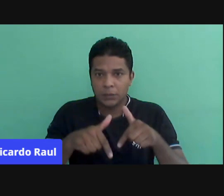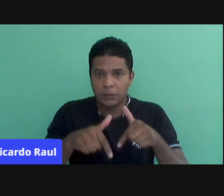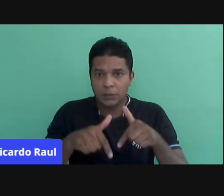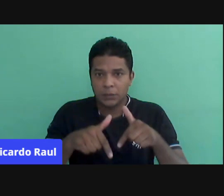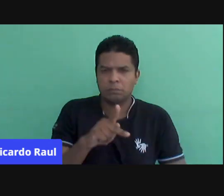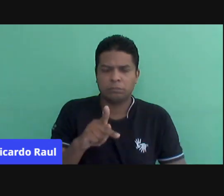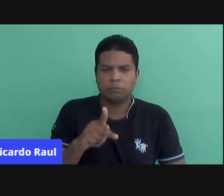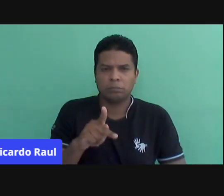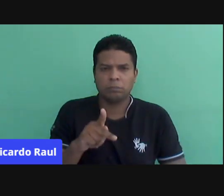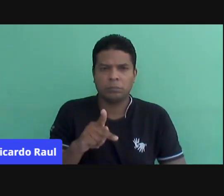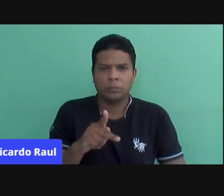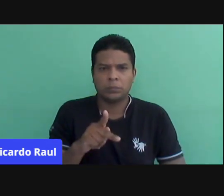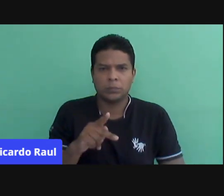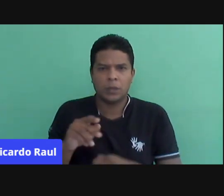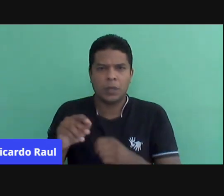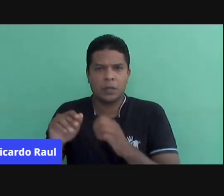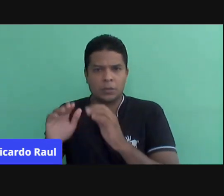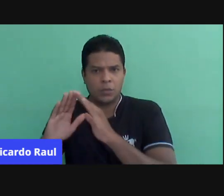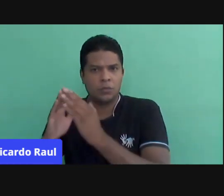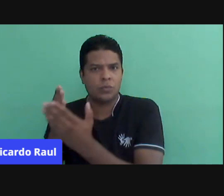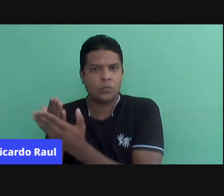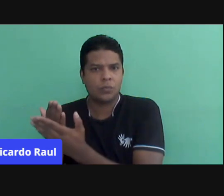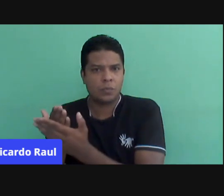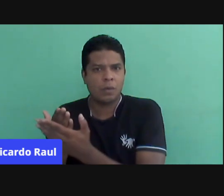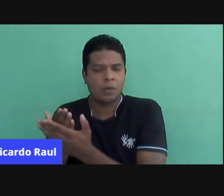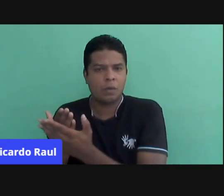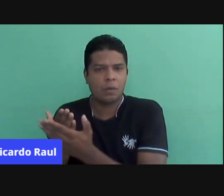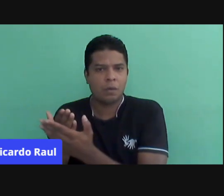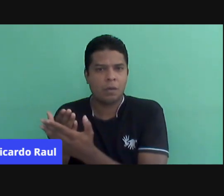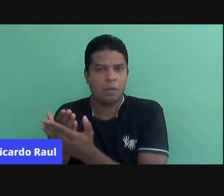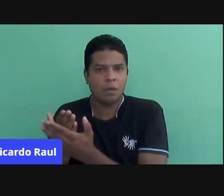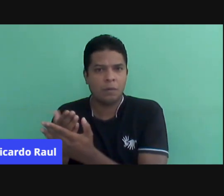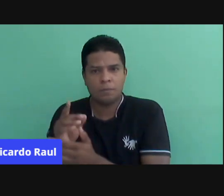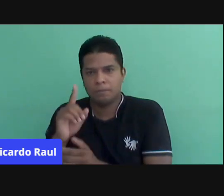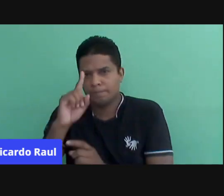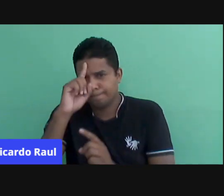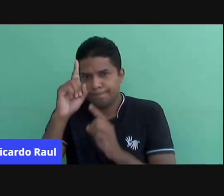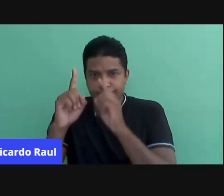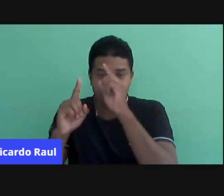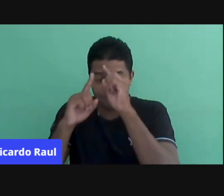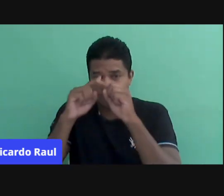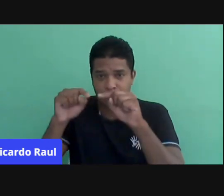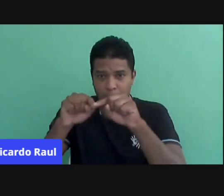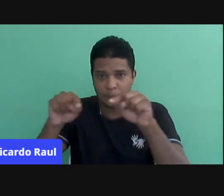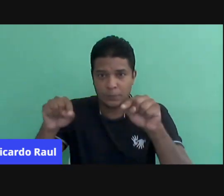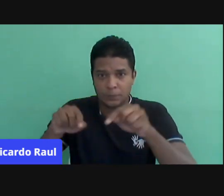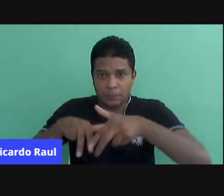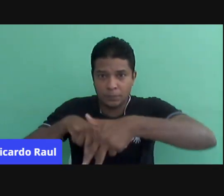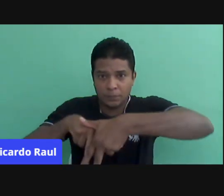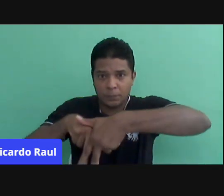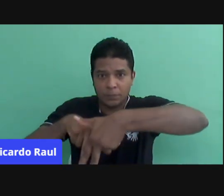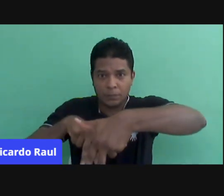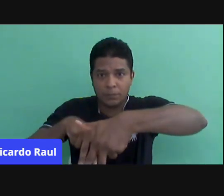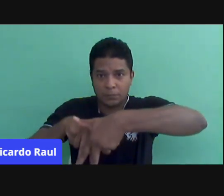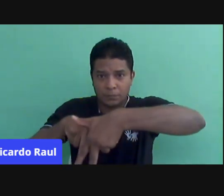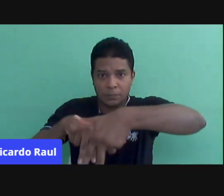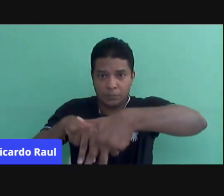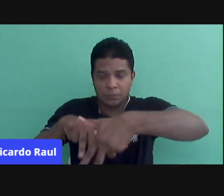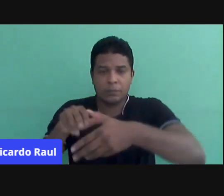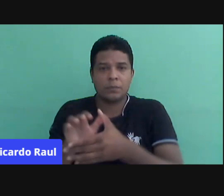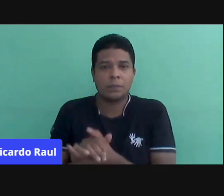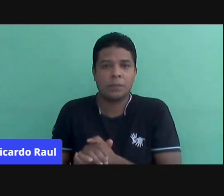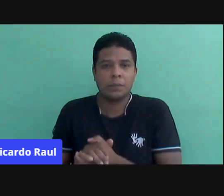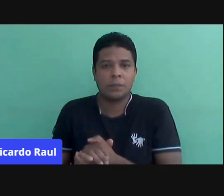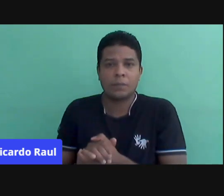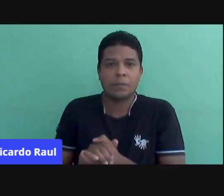pontuais aqui da rede municipal que estão criando salas no Classroom, salas, aulas